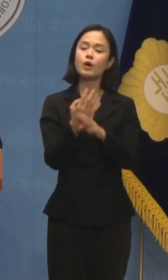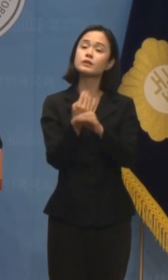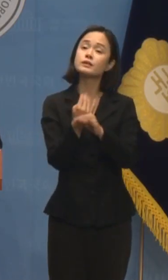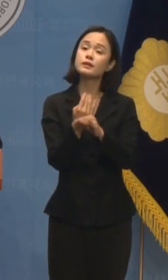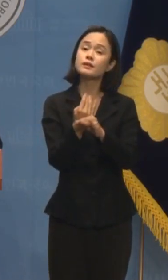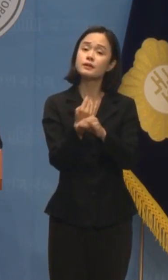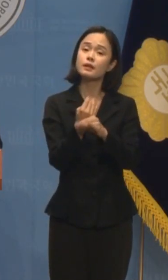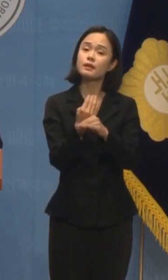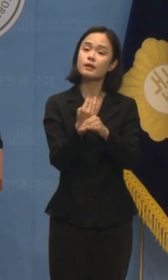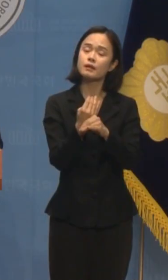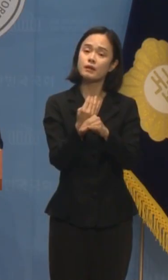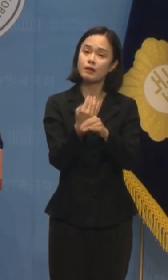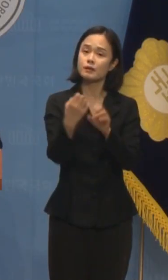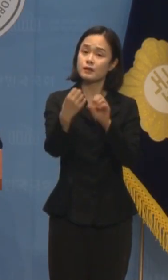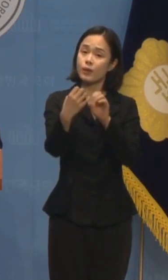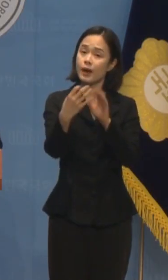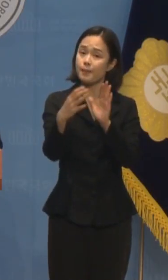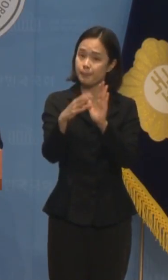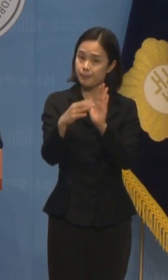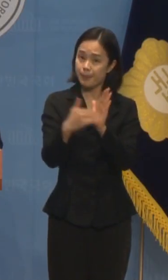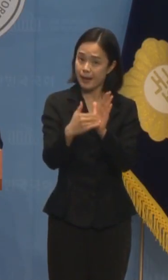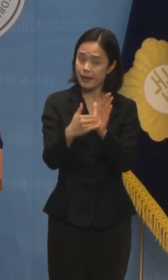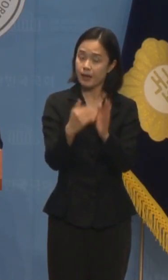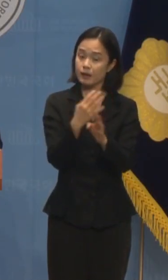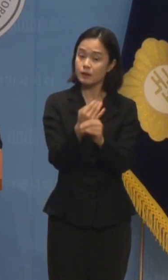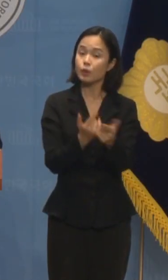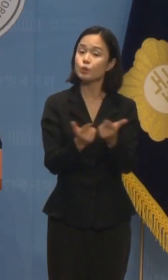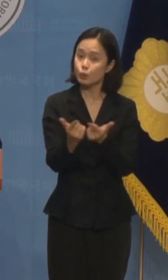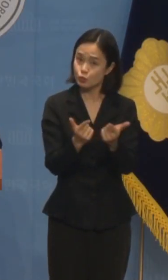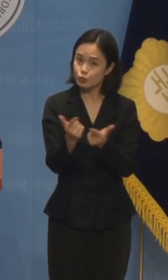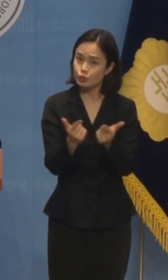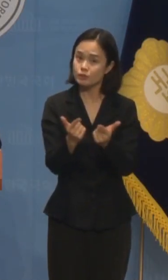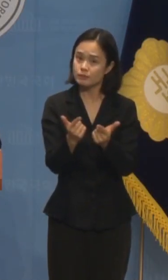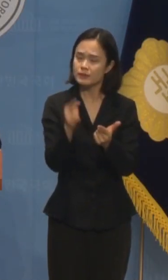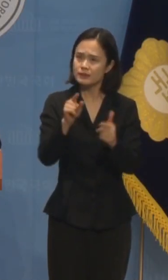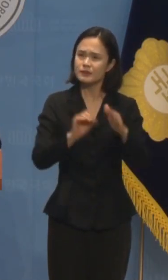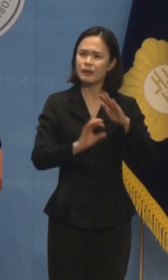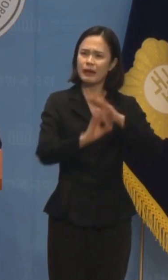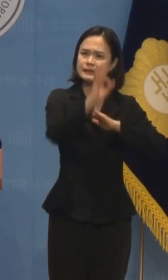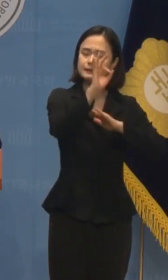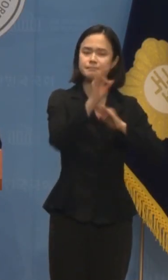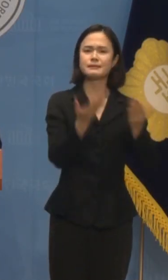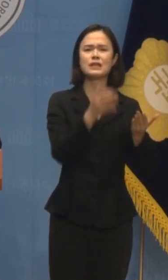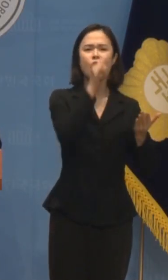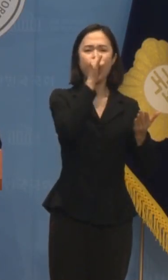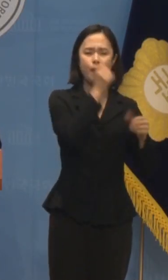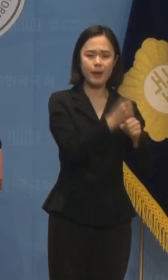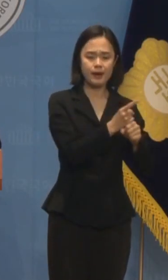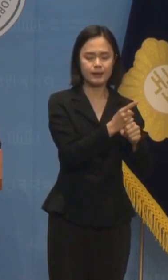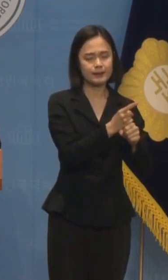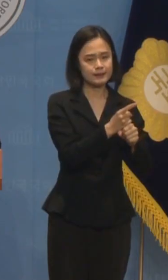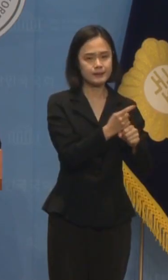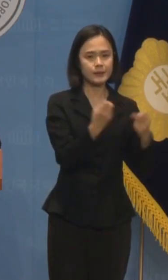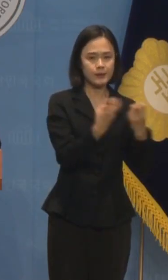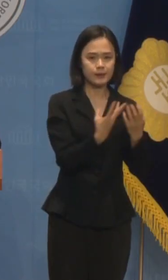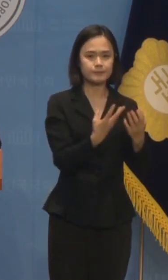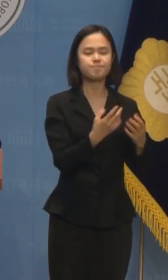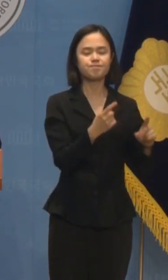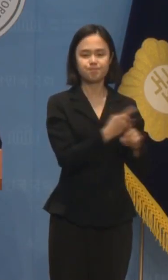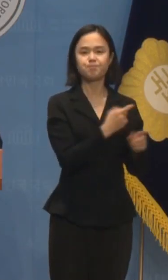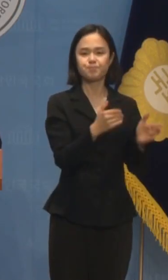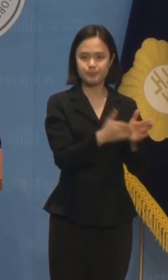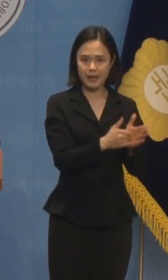출석을 조율했고 그날 당일날 있는 중요한 일정을 무리하게 조정하면서까지 출석할 준비를 마쳤습니다.